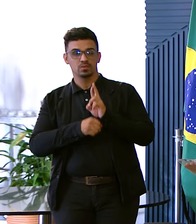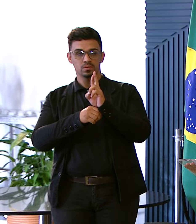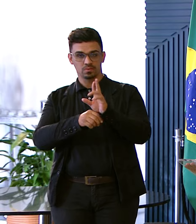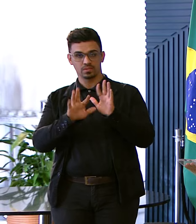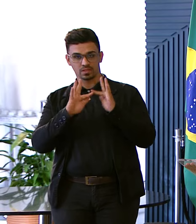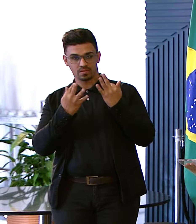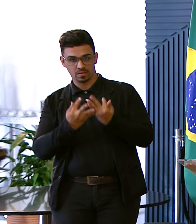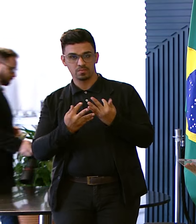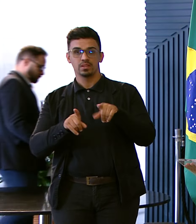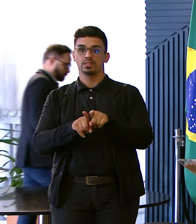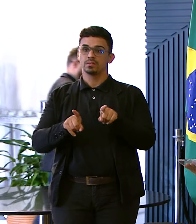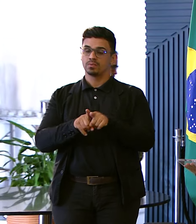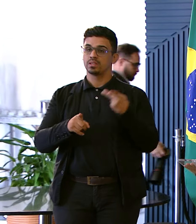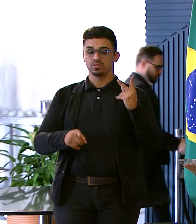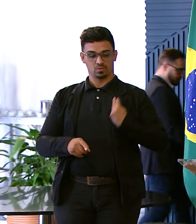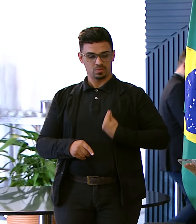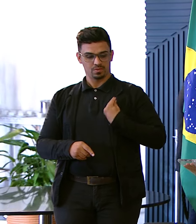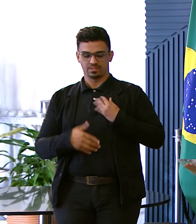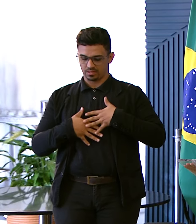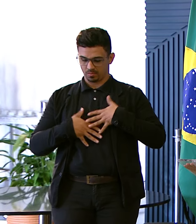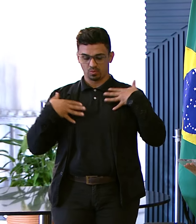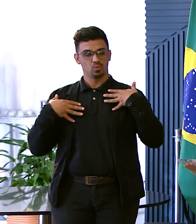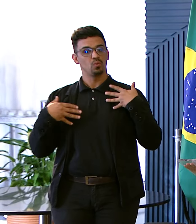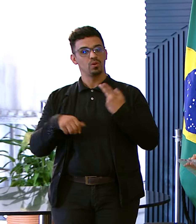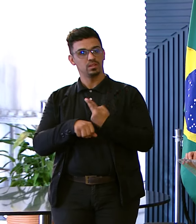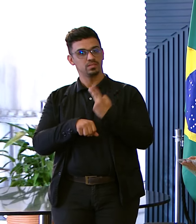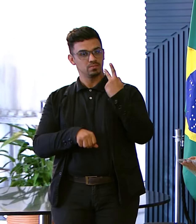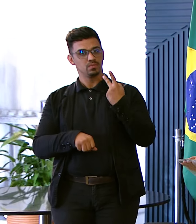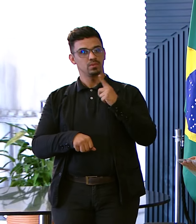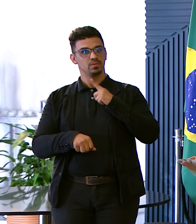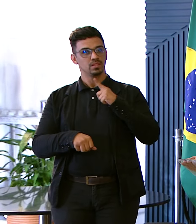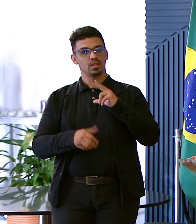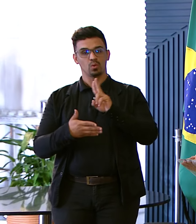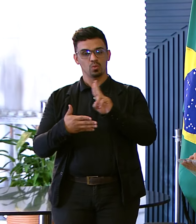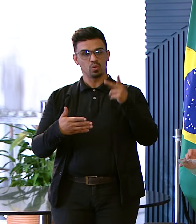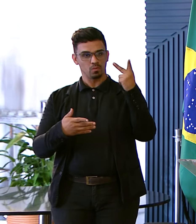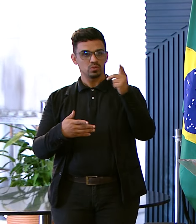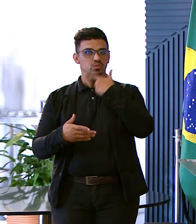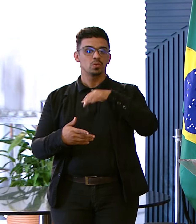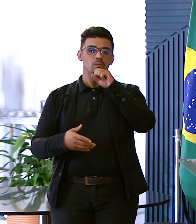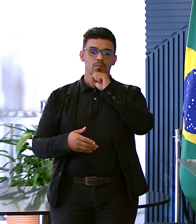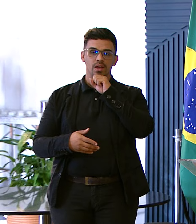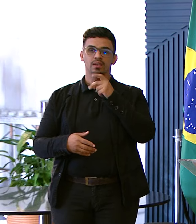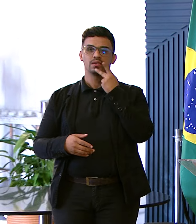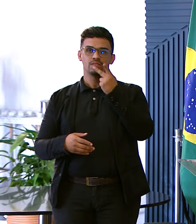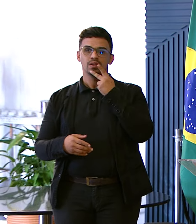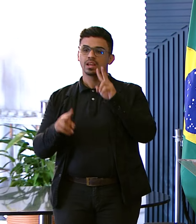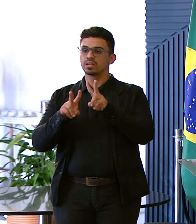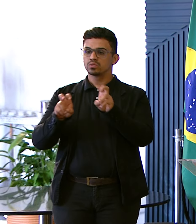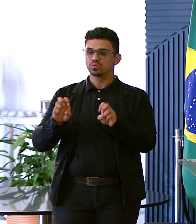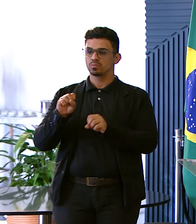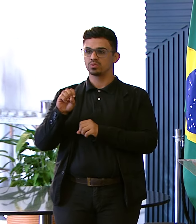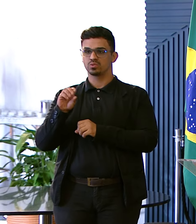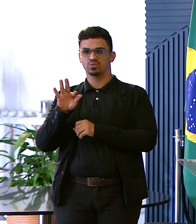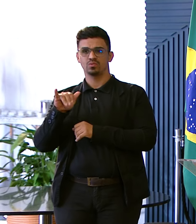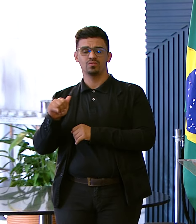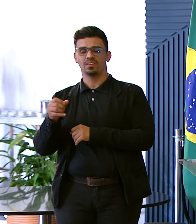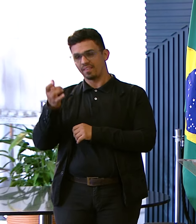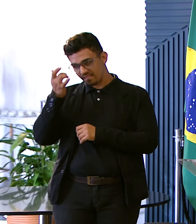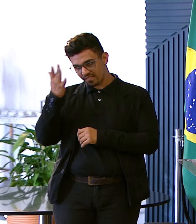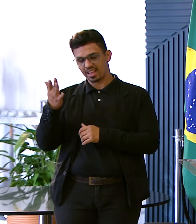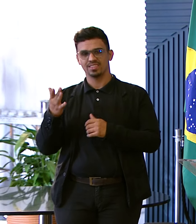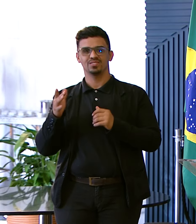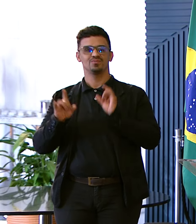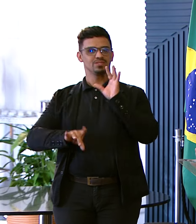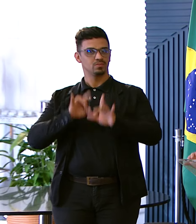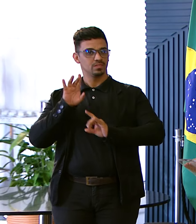E a sua presença Também muito honra Nesse prêmio Que leva o nome Do seu pai E falar sobre o Sofia Gente É uma tarefa Muito fácil Muito querida Porque quando